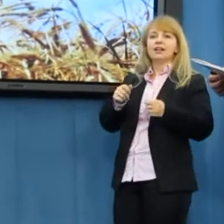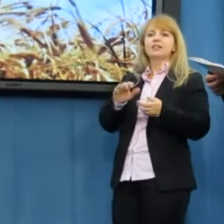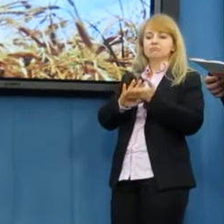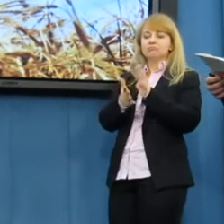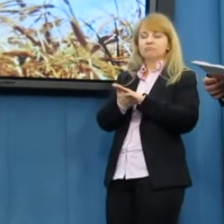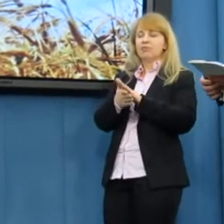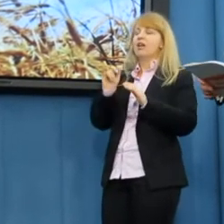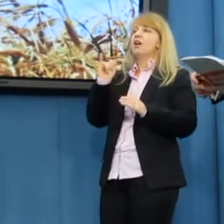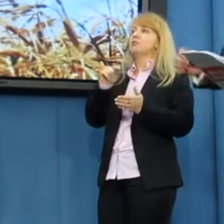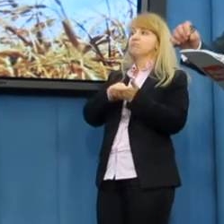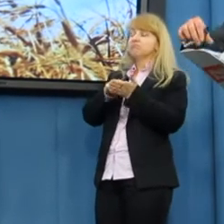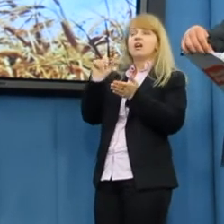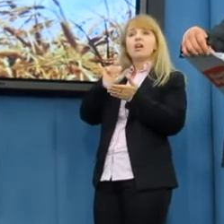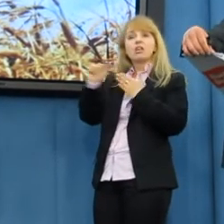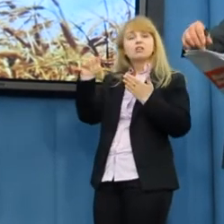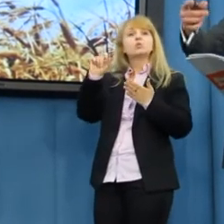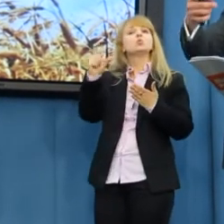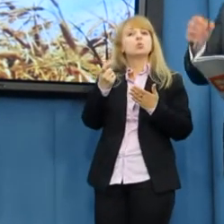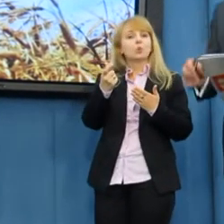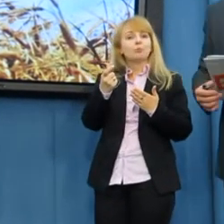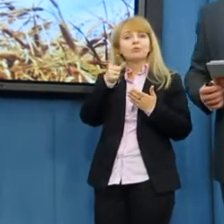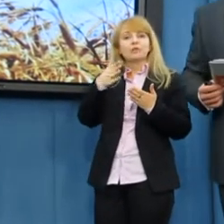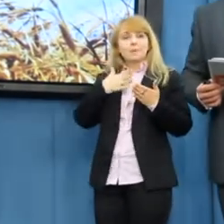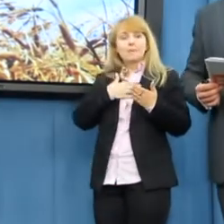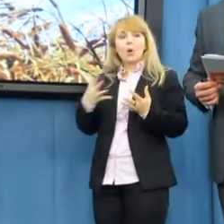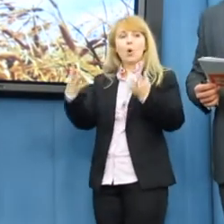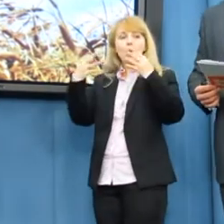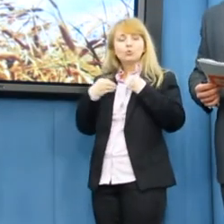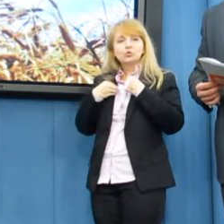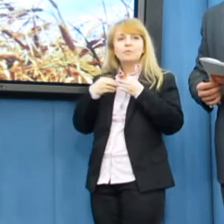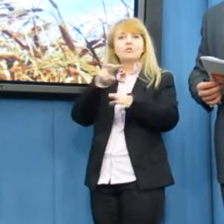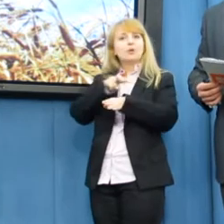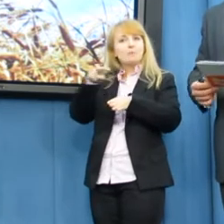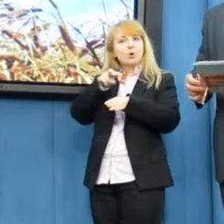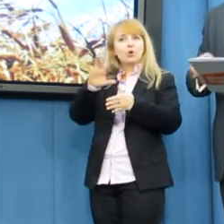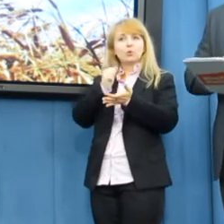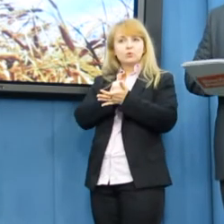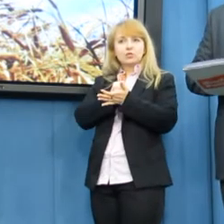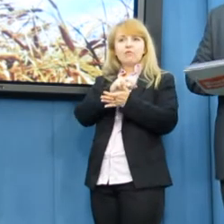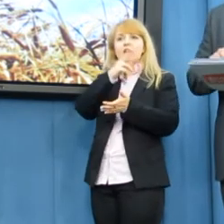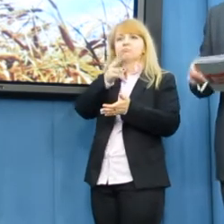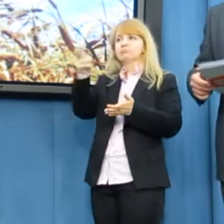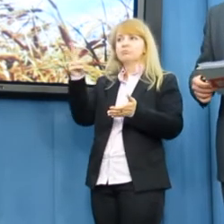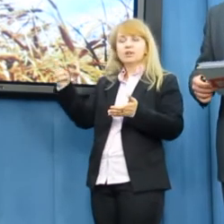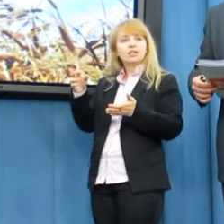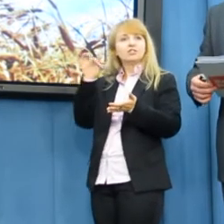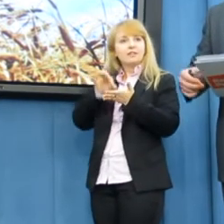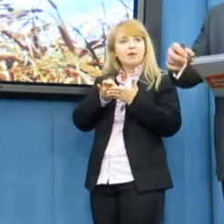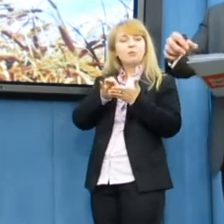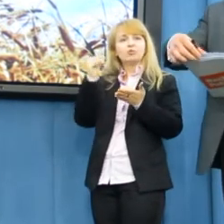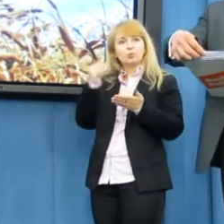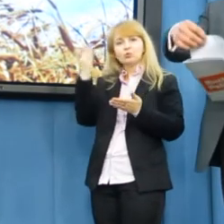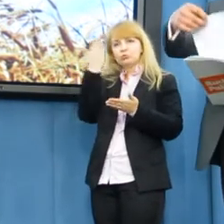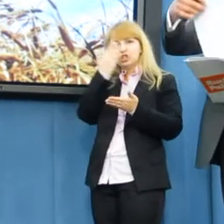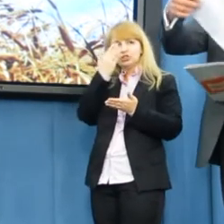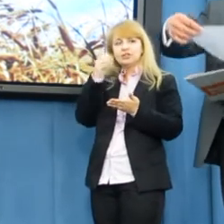Dlatego celem tego projektu dostaliście Państwo od nas projekt tej ustawy. Wszyscy mam nadzieję, że zapoznacie się z nią.